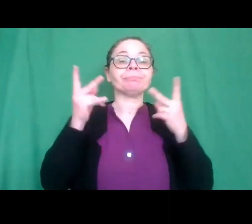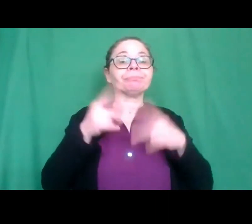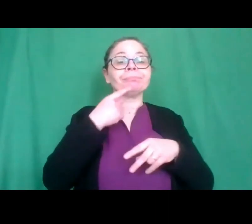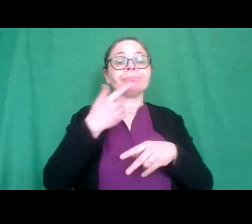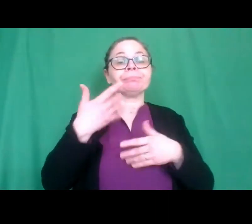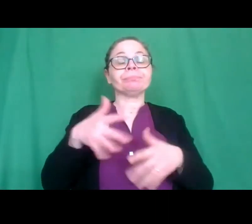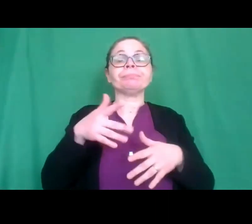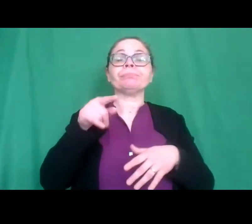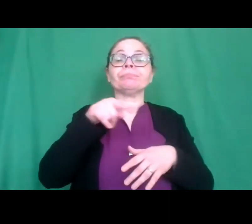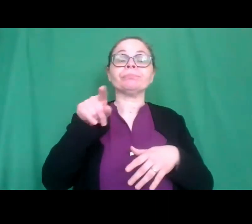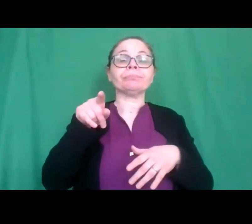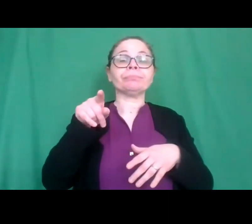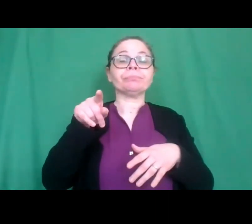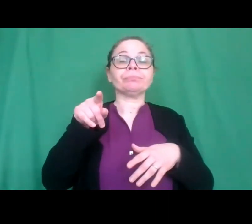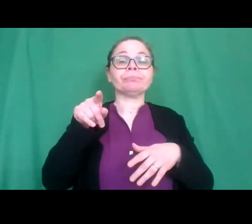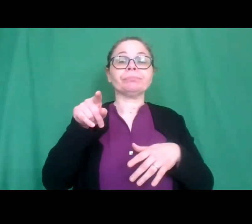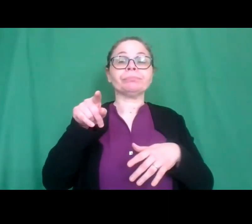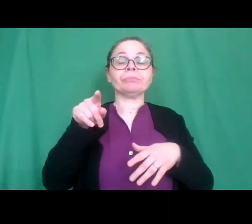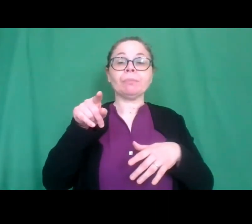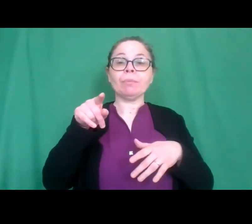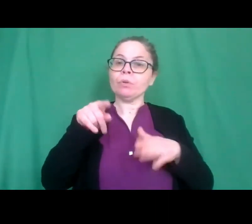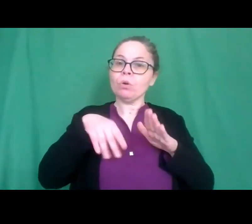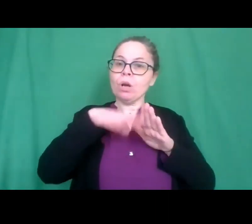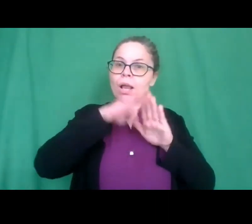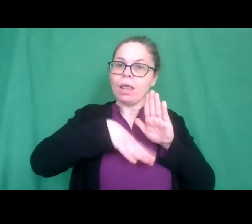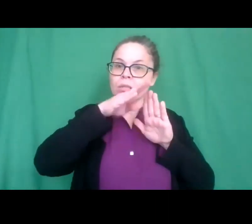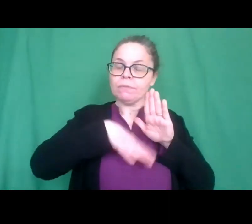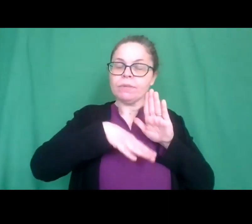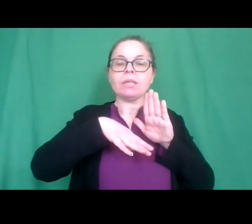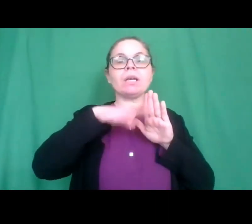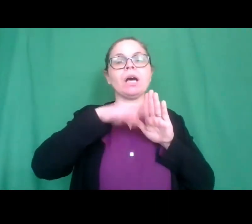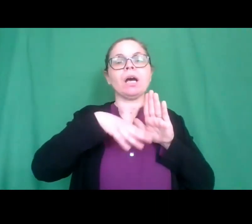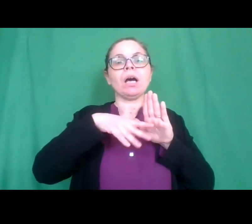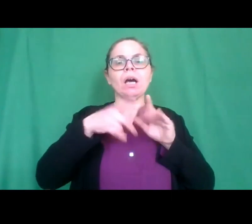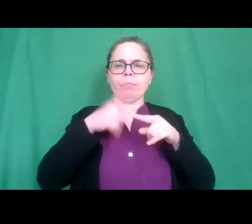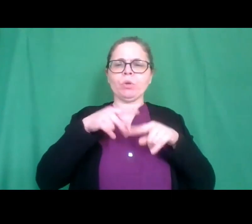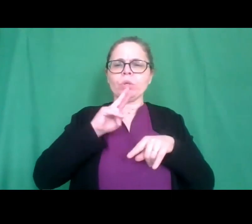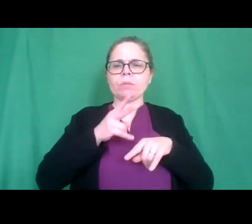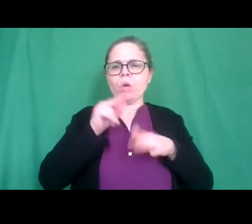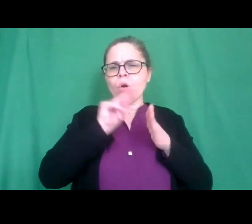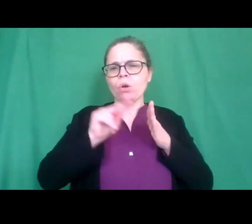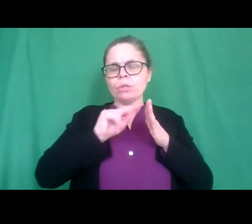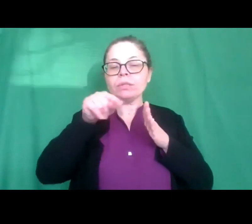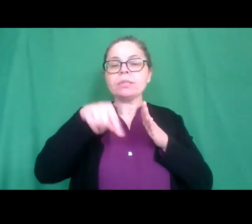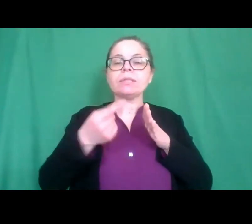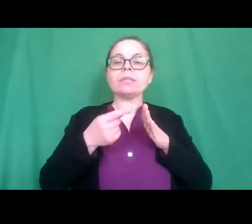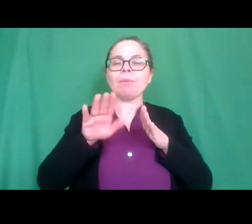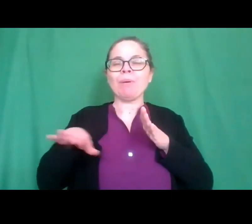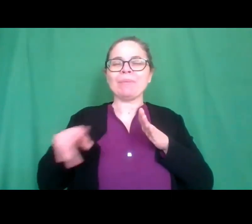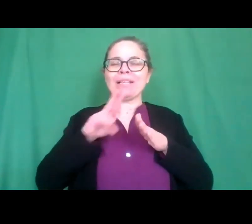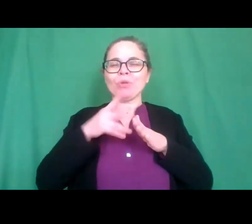troverete eh tutta questa classifica con anche le risposte che sono state date dai bambini